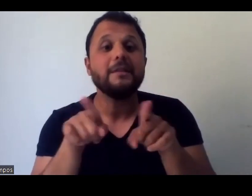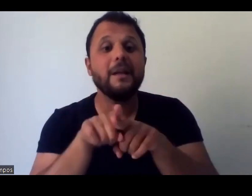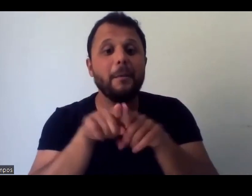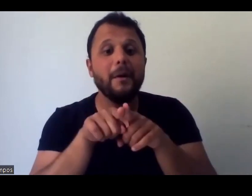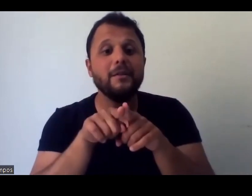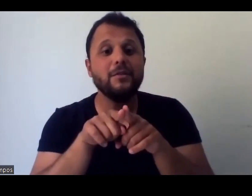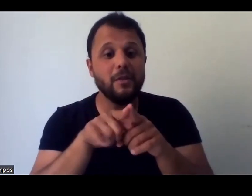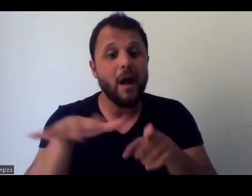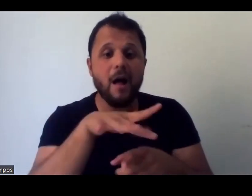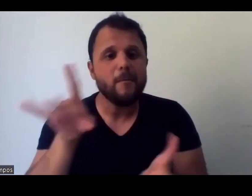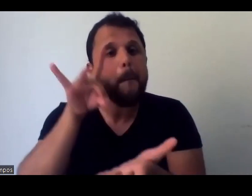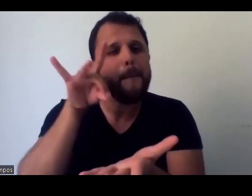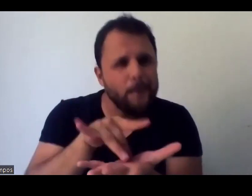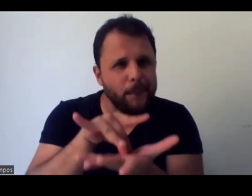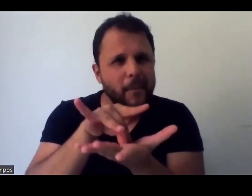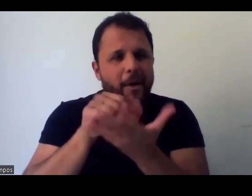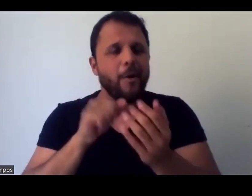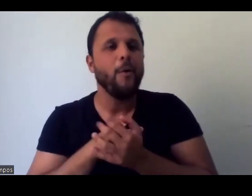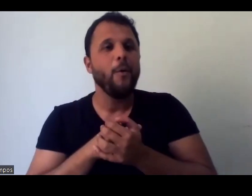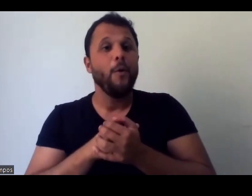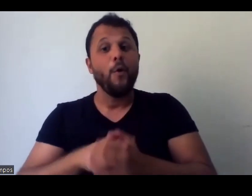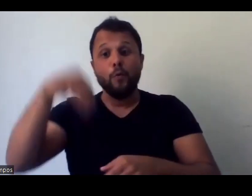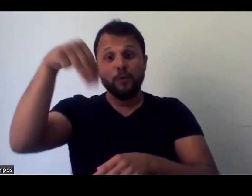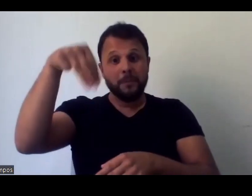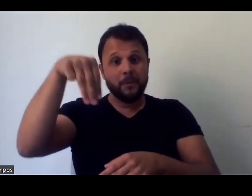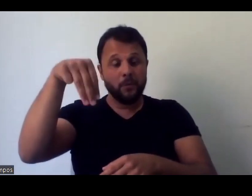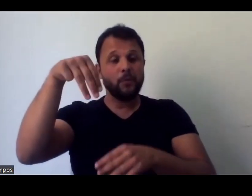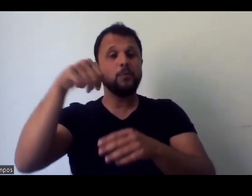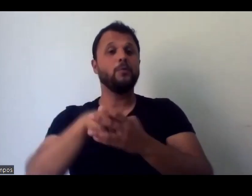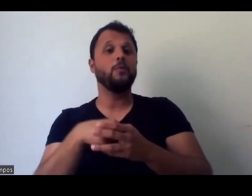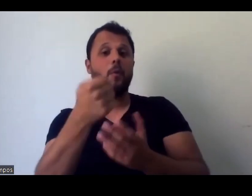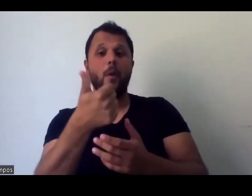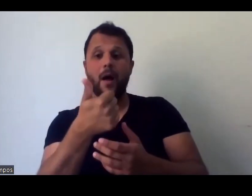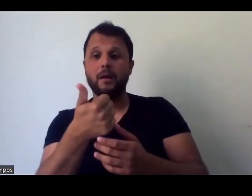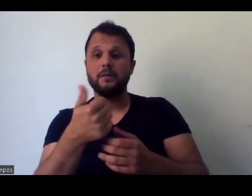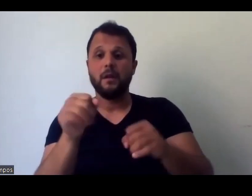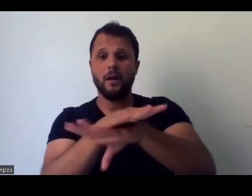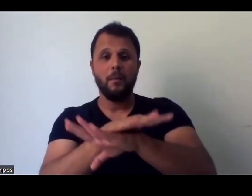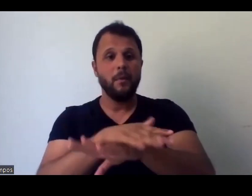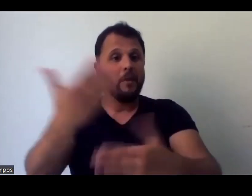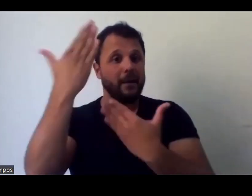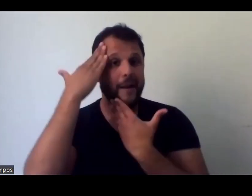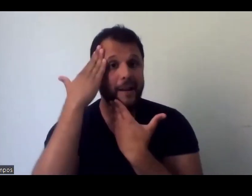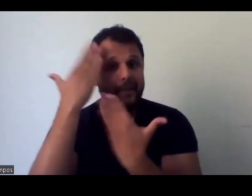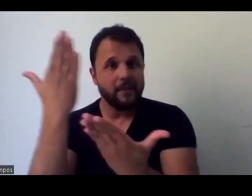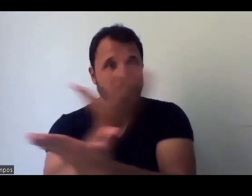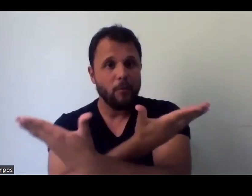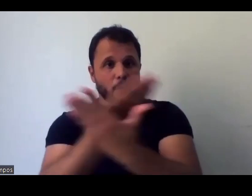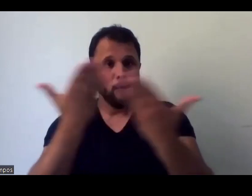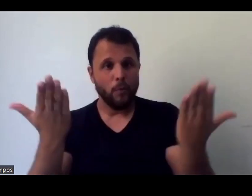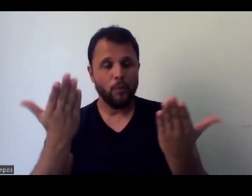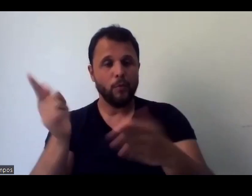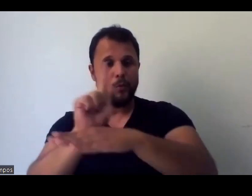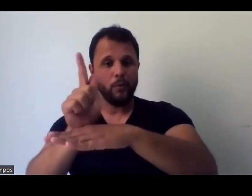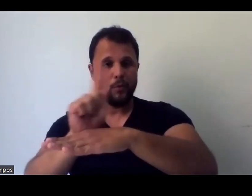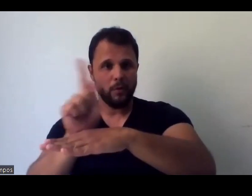quero, vou deixar uns minutinhos para vocês falarem as considerações finais, quero aproveitar para agradecer todos os gestores da Fundação Municipal